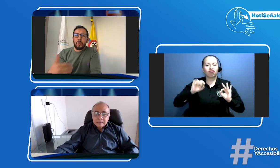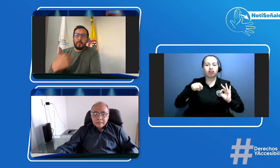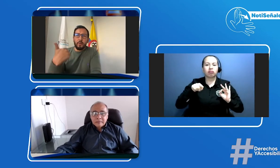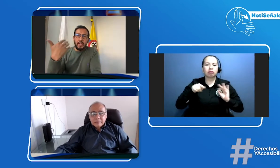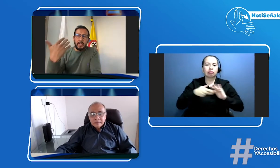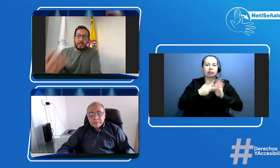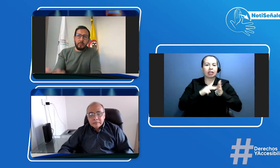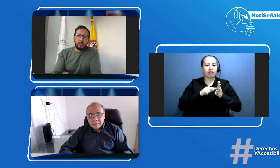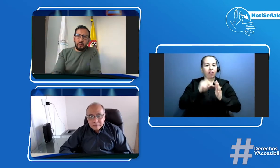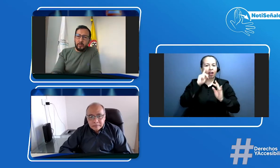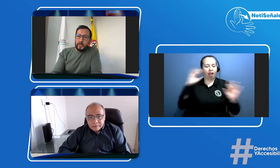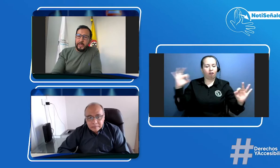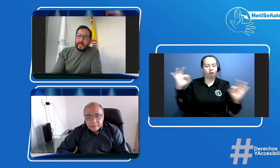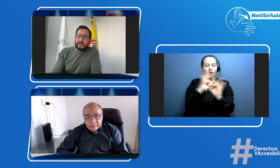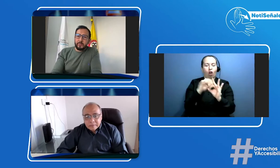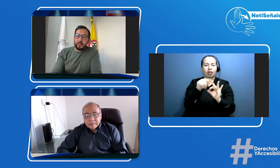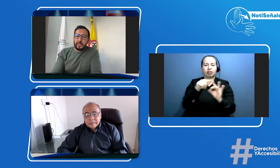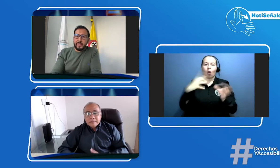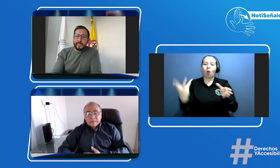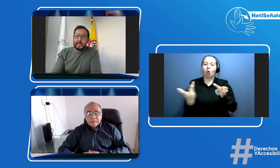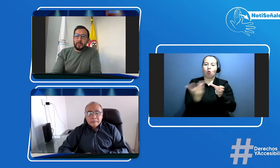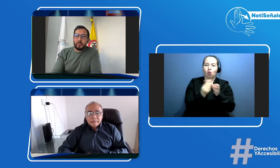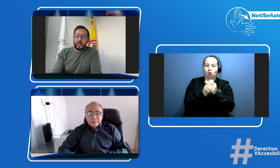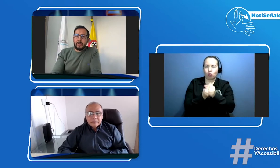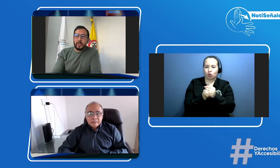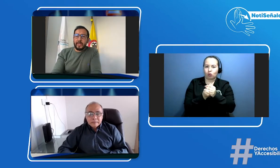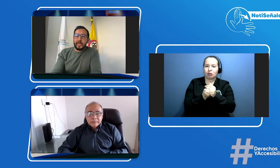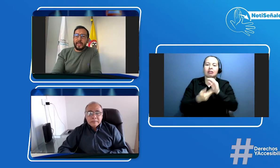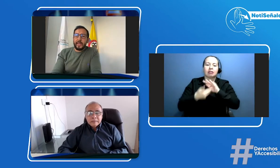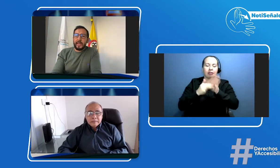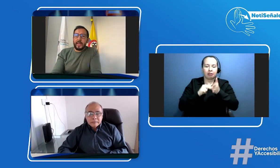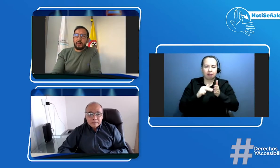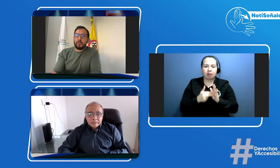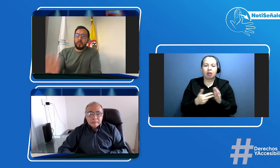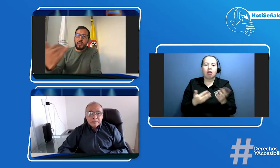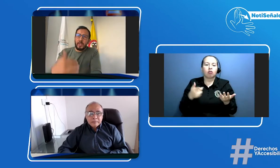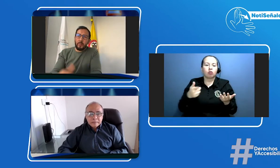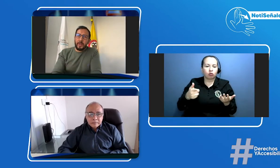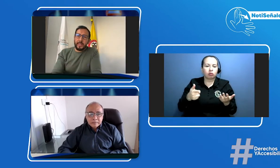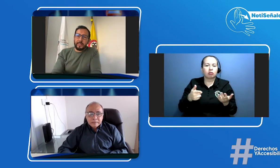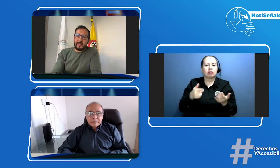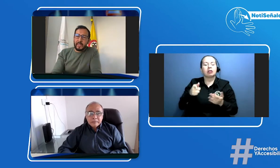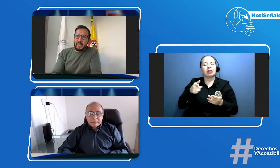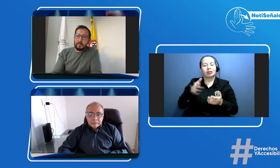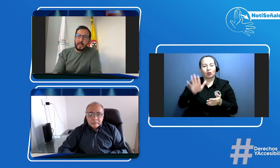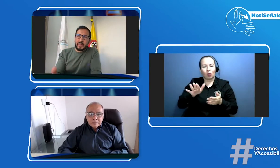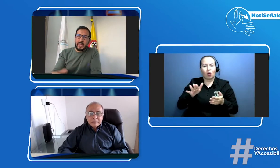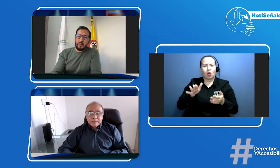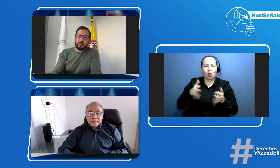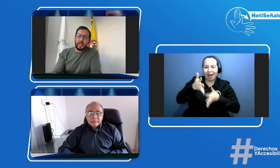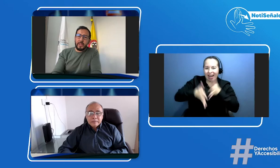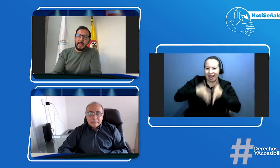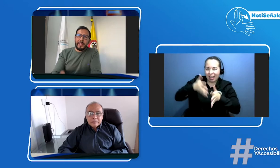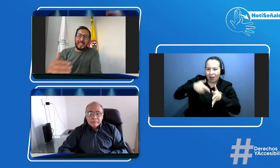enfoque inclusivo esto incluyendo la inclusión del lenguaje de señas para que ellos puedan tanto